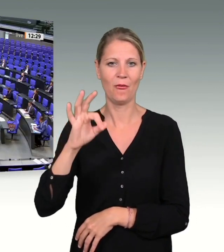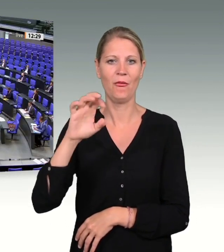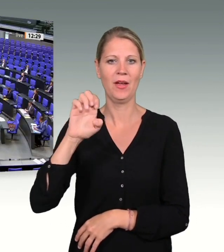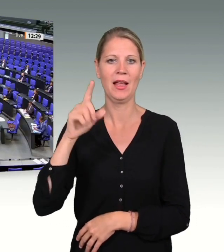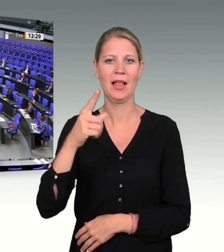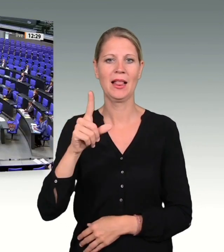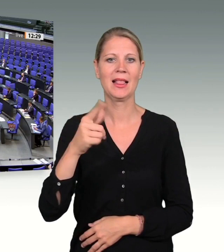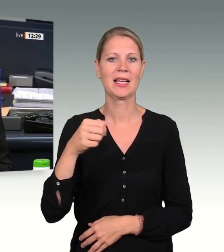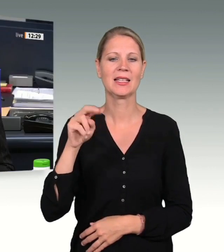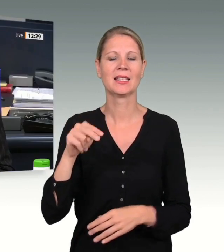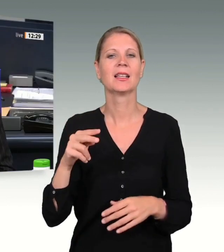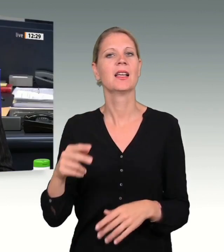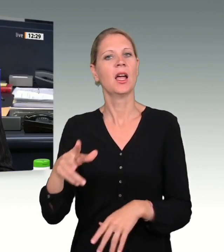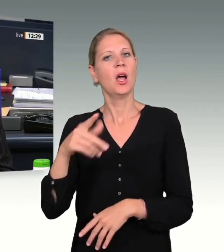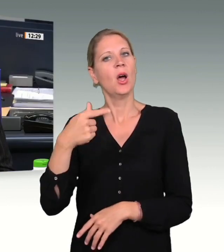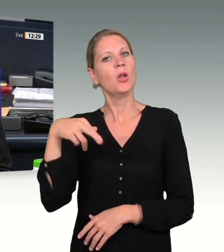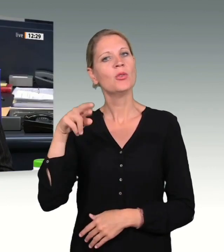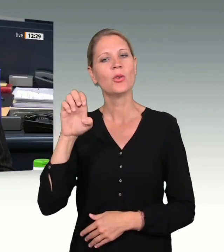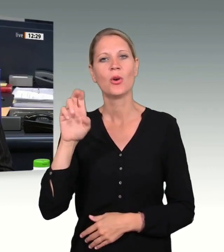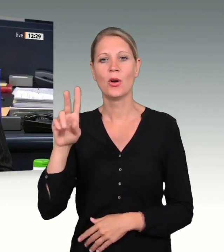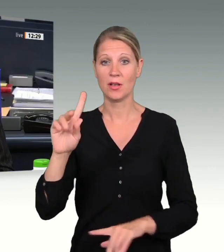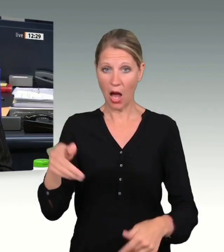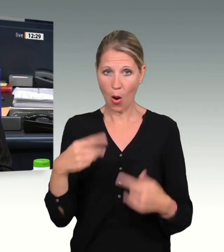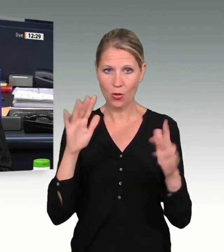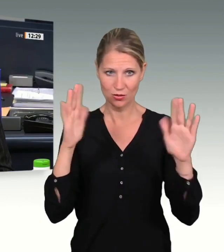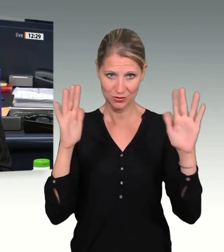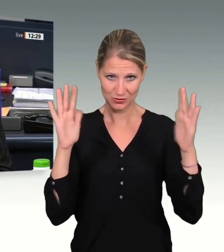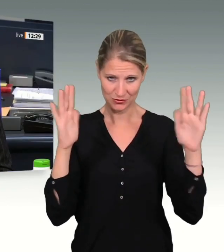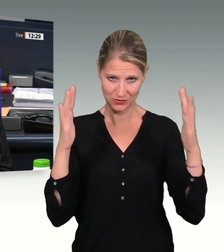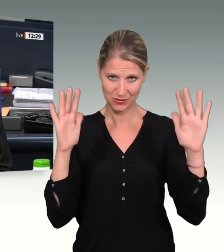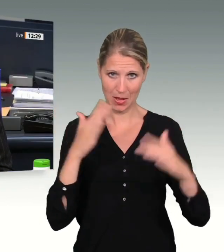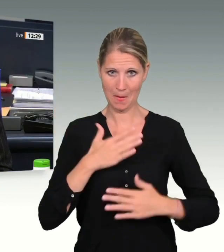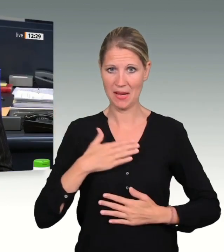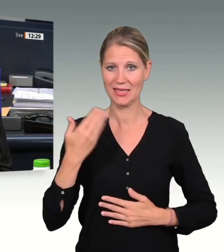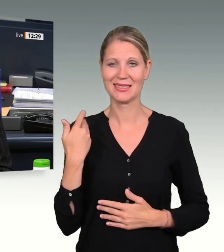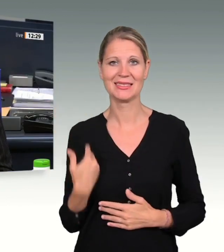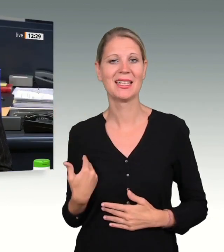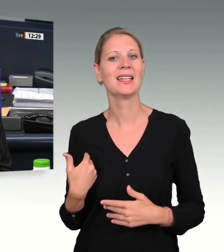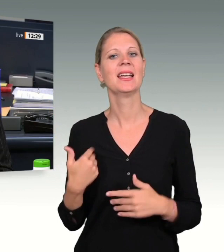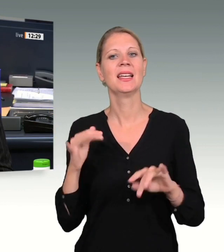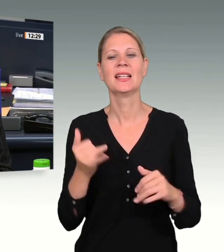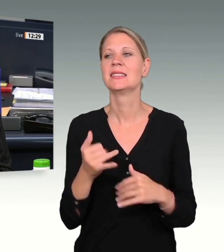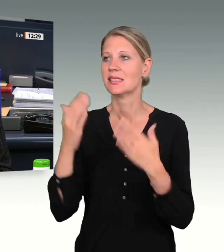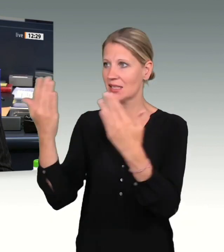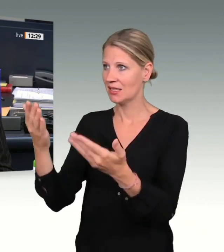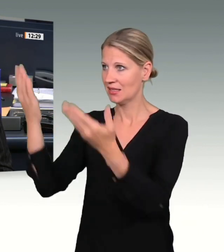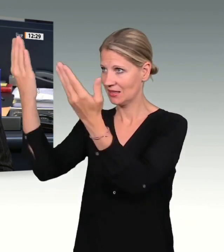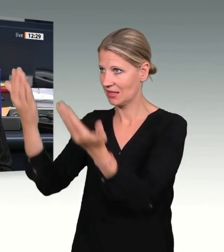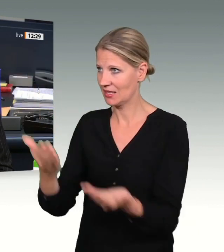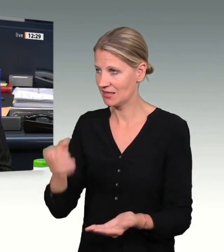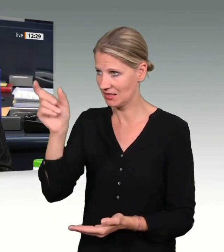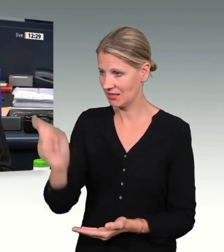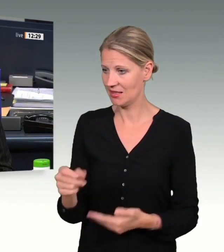Auch von meiner Seite aus möchte ich Sie als Gäste unseres Hauses von Herzen begrüßen.